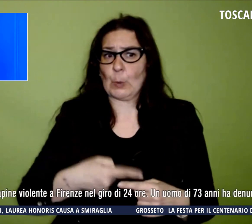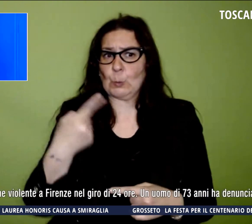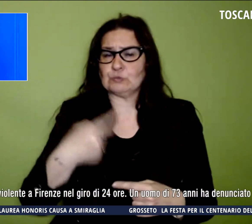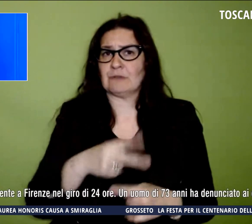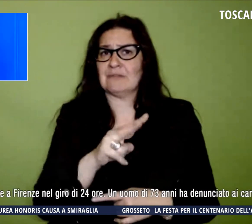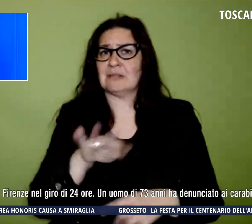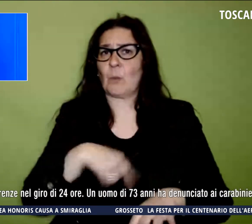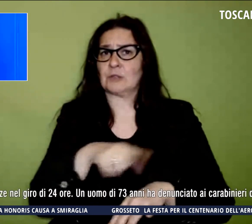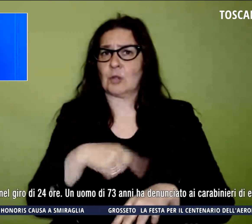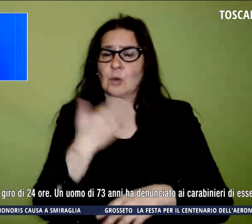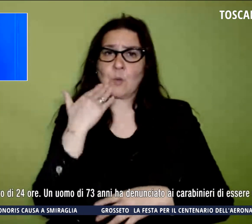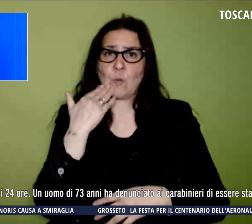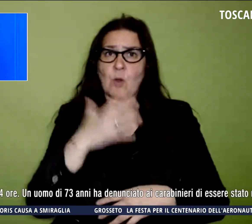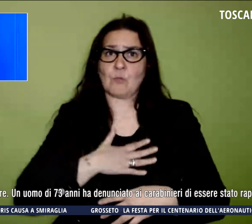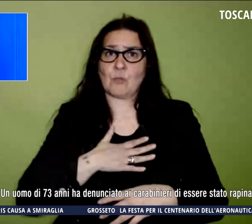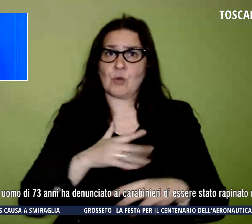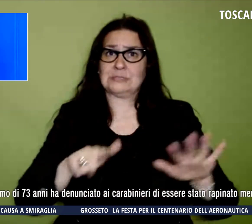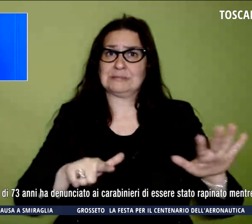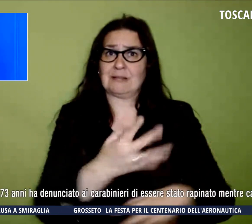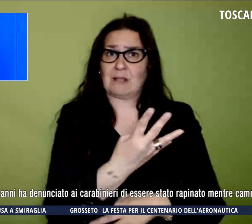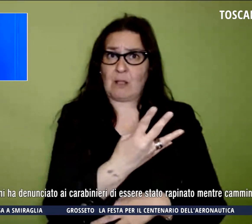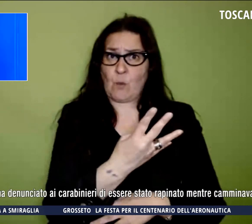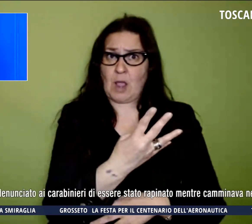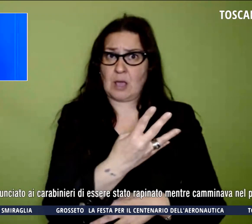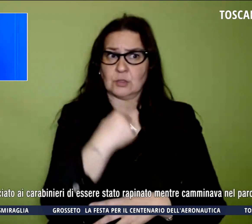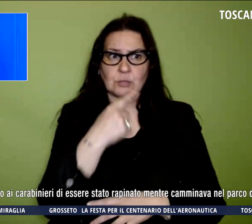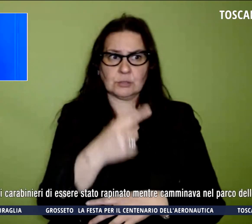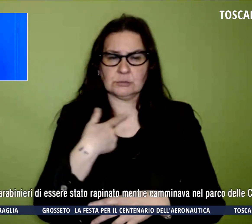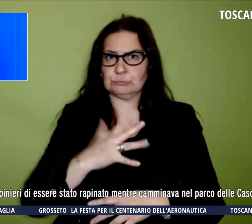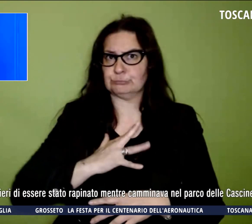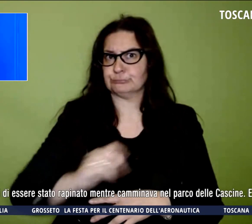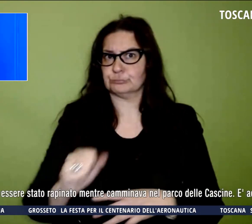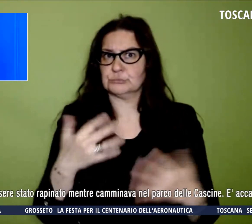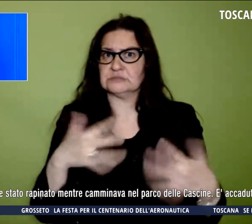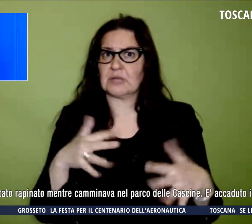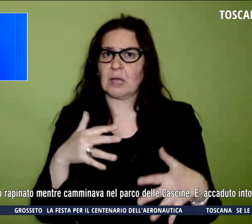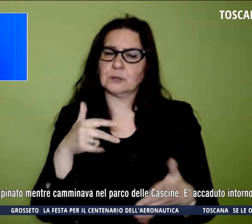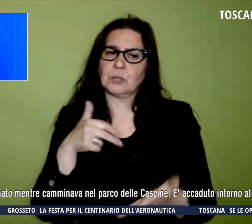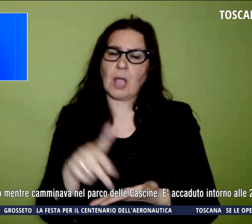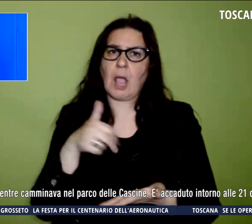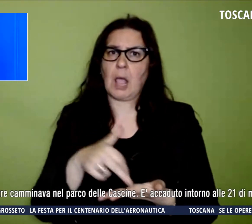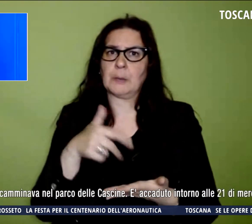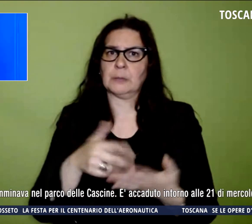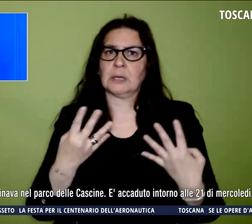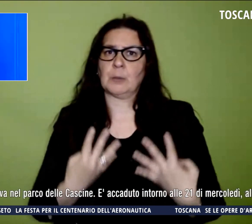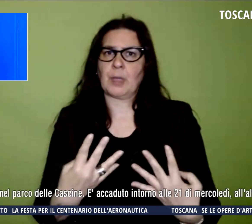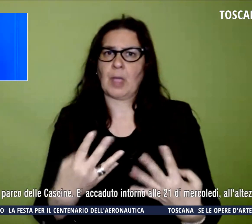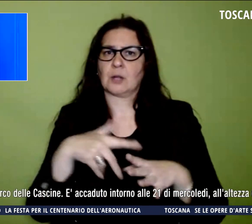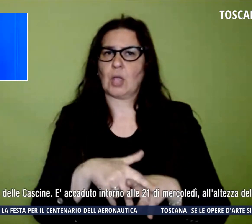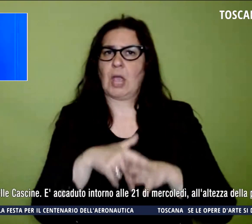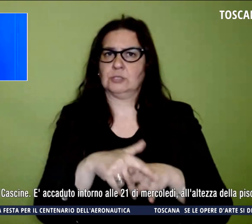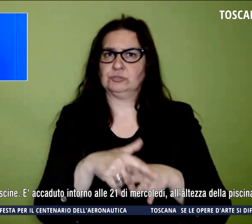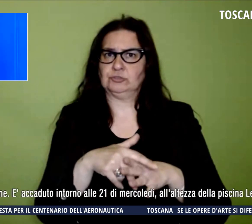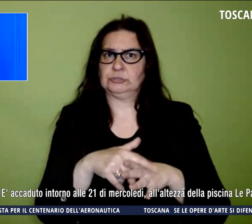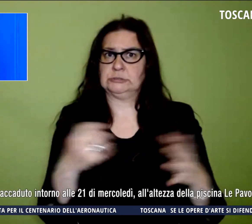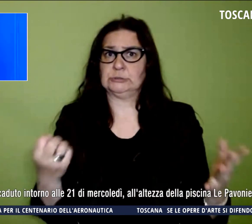di 73 anni ha denunciato ai carabinieri di essere stato rapinato mentre camminava nel parco delle cascine. È accaduto